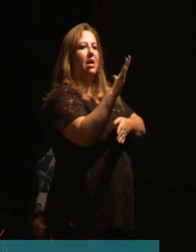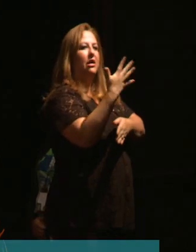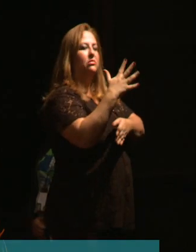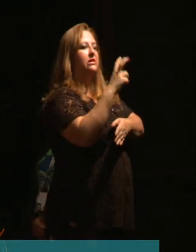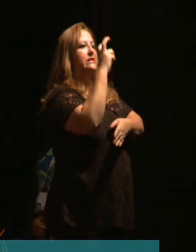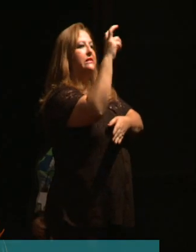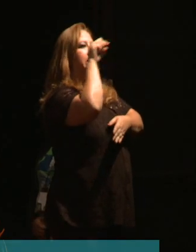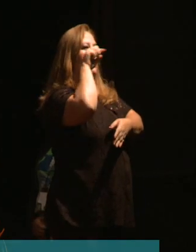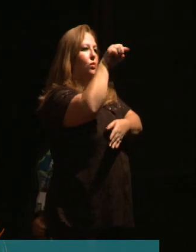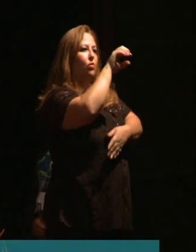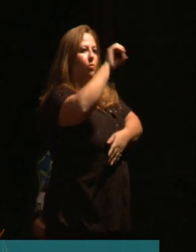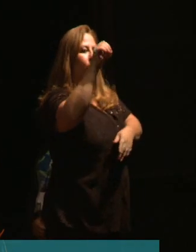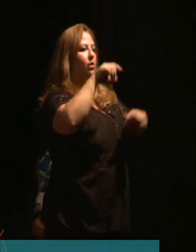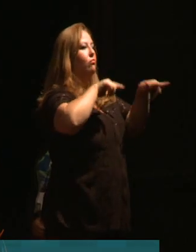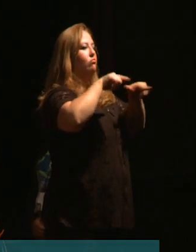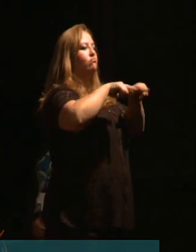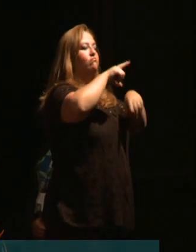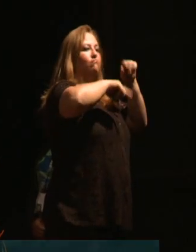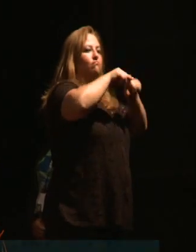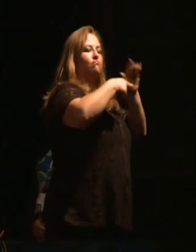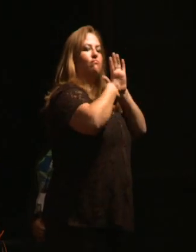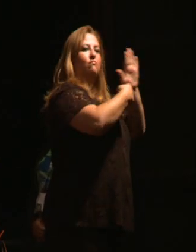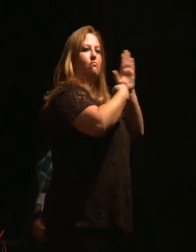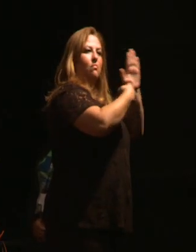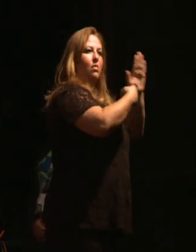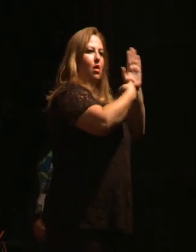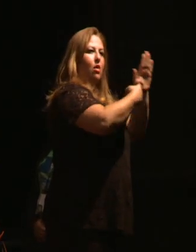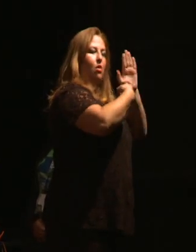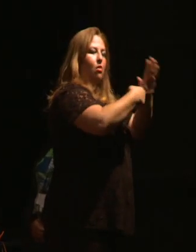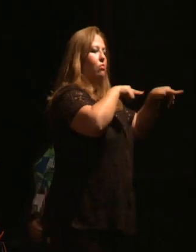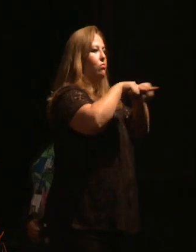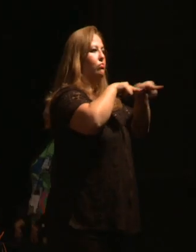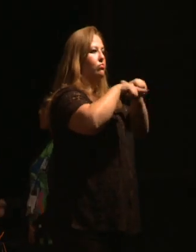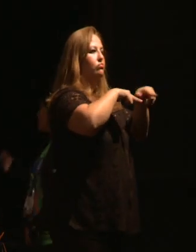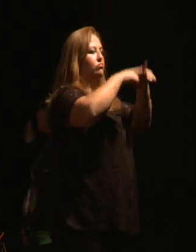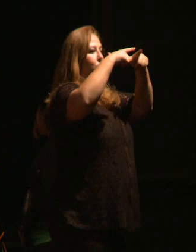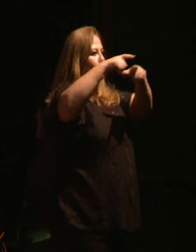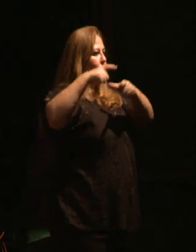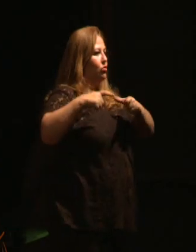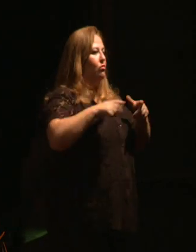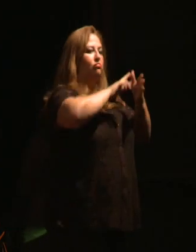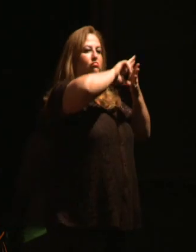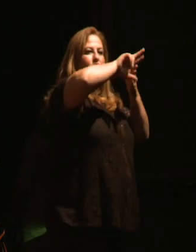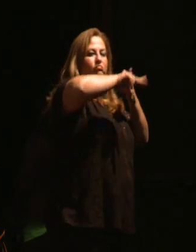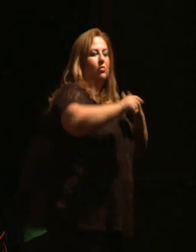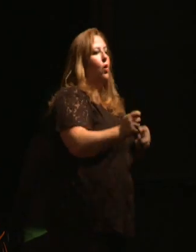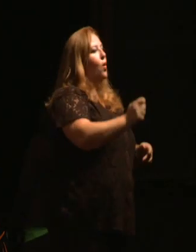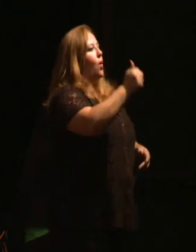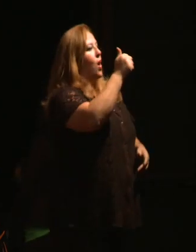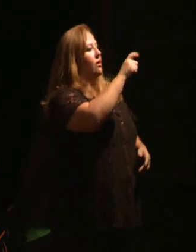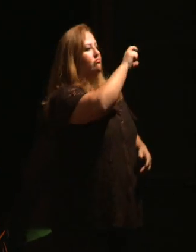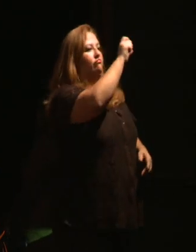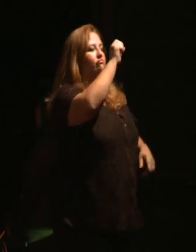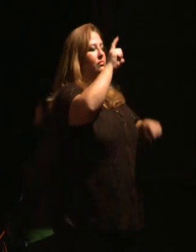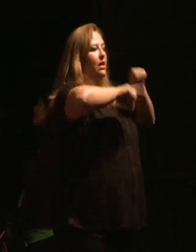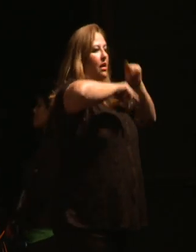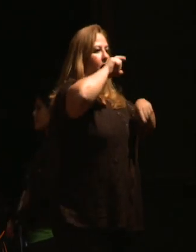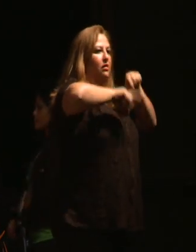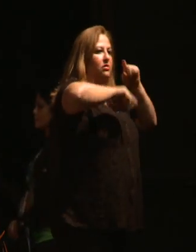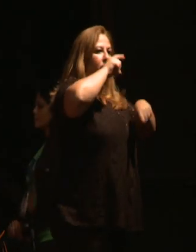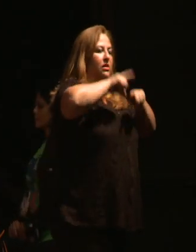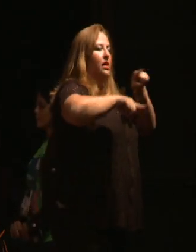5 mil trabalhos sendo apresentados nas praças e ocas, e outras quase 100 atividades,